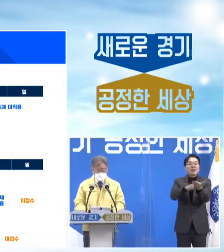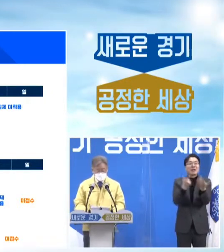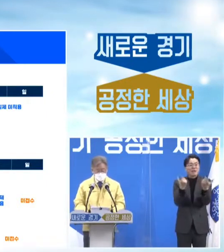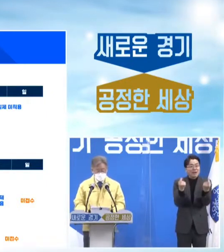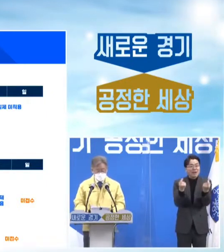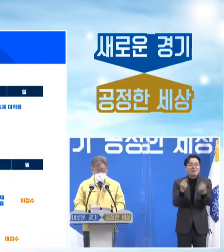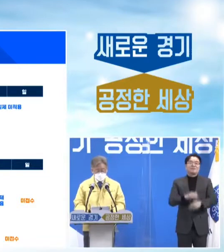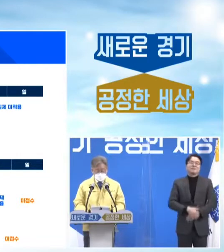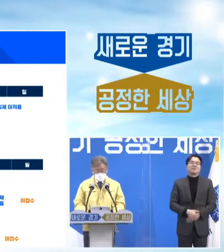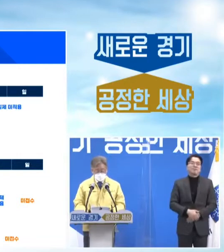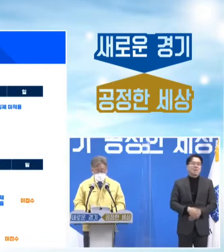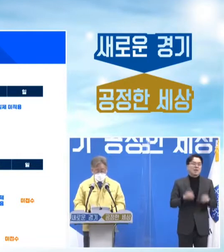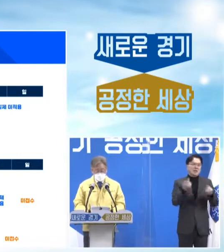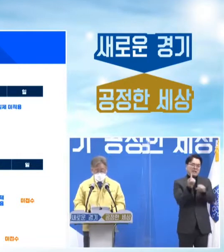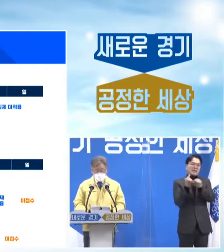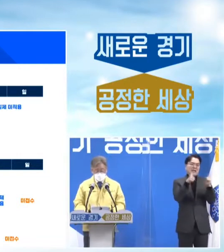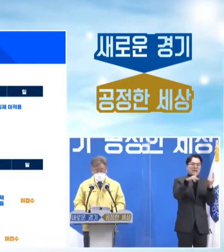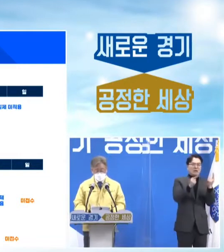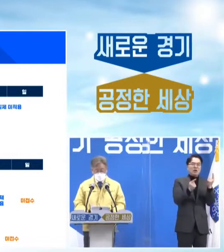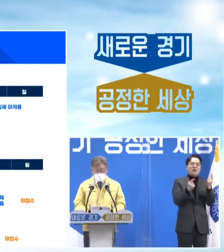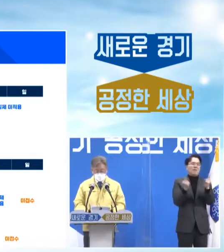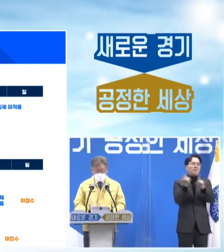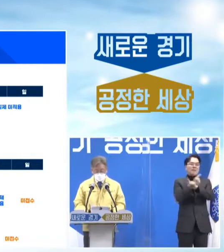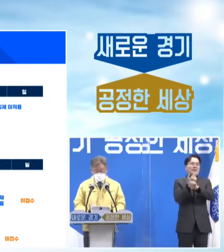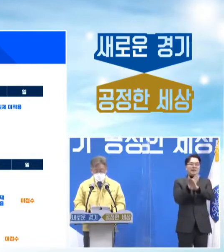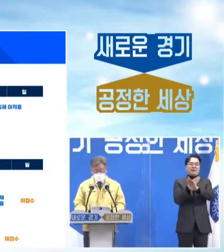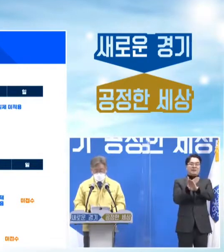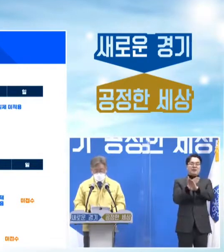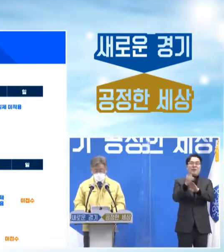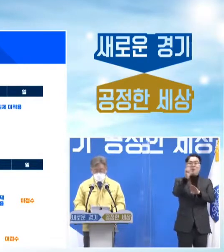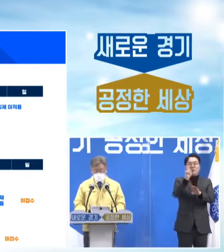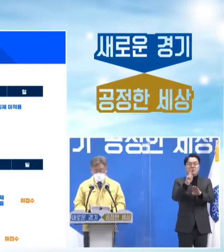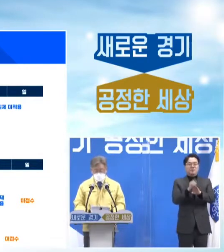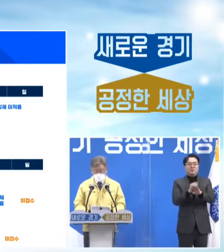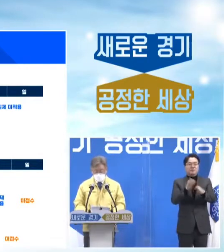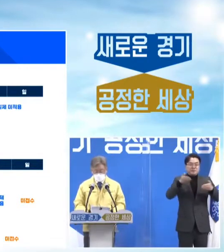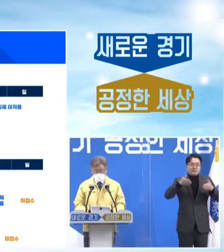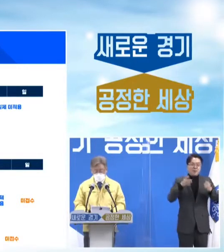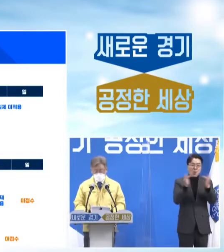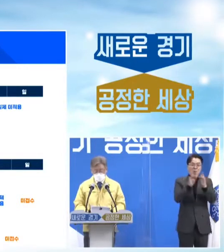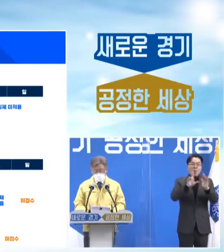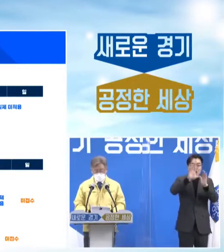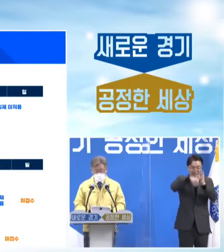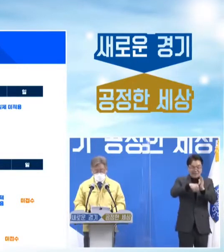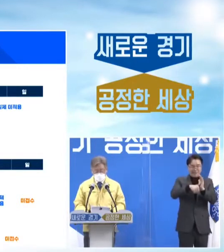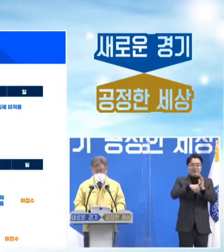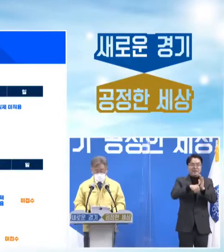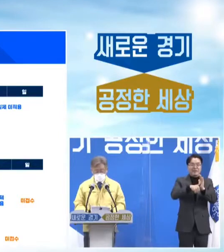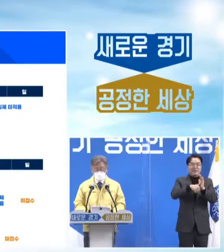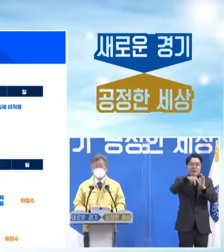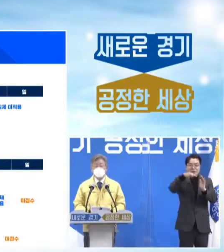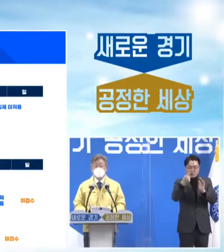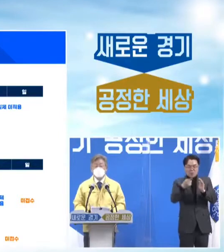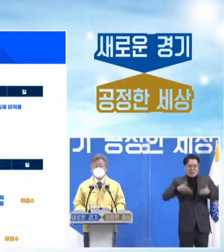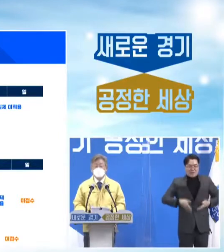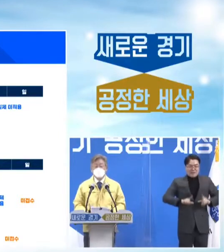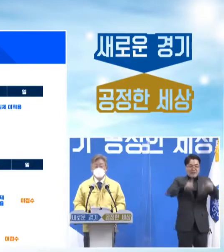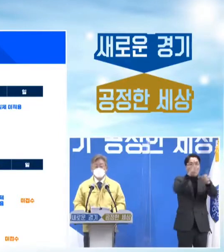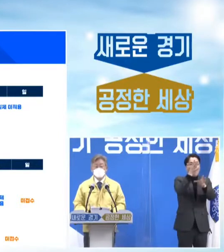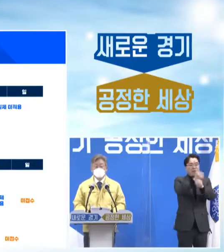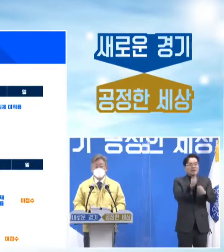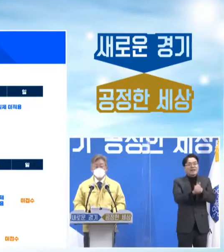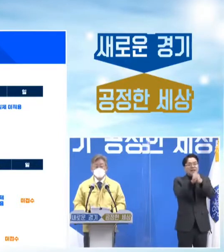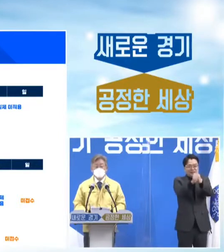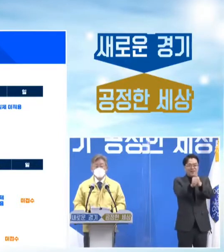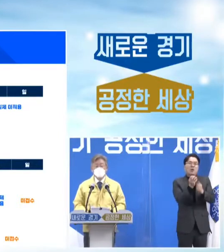1차 때와는 달리 온라인 신청의 경우에도 출생연도에 따른 요일별 오브제를 적용하기로 했습니다.